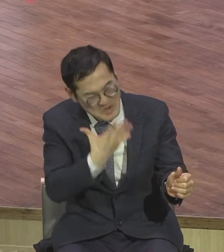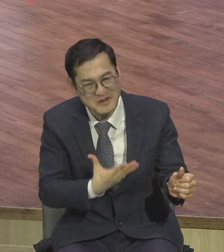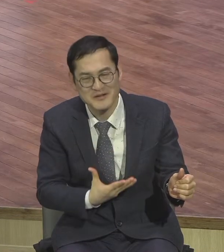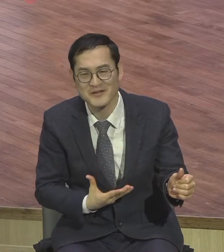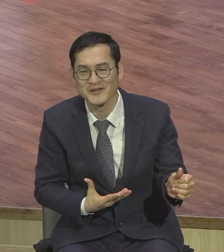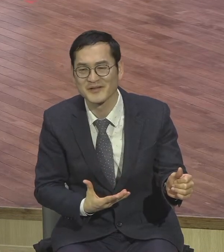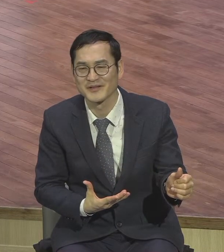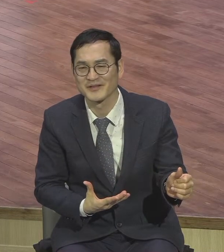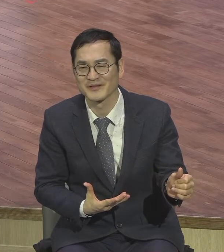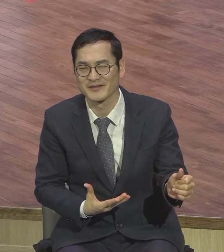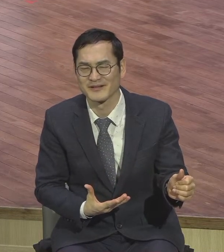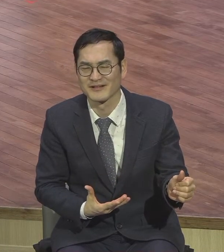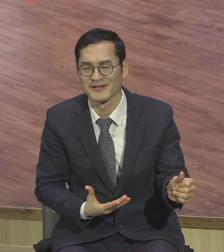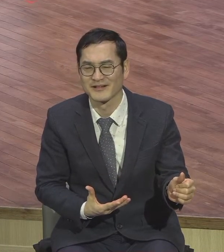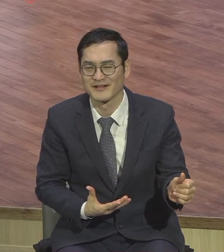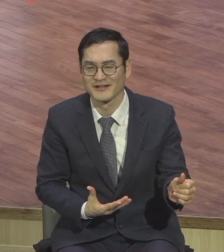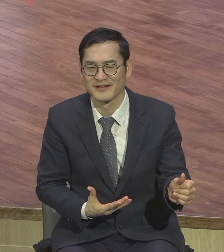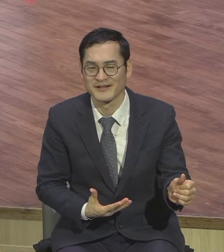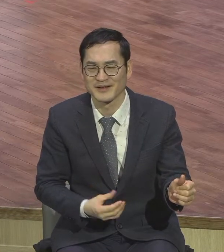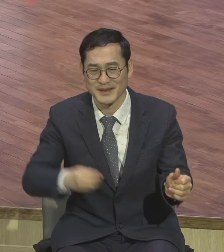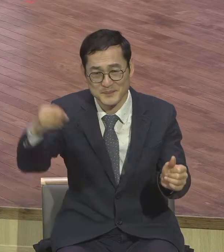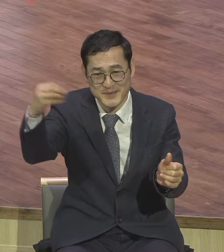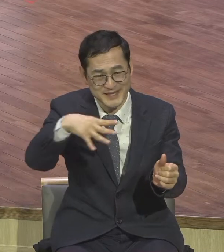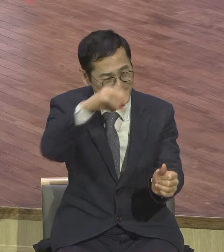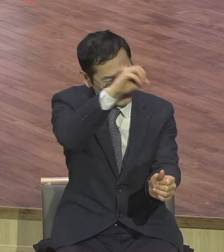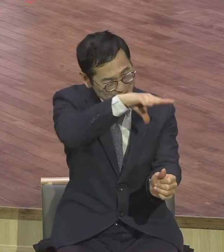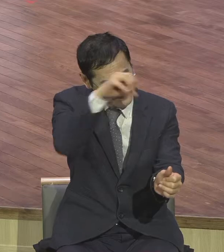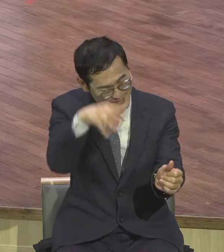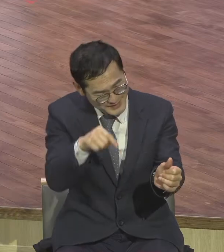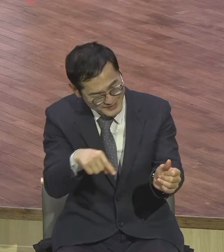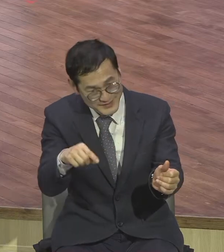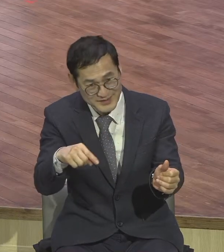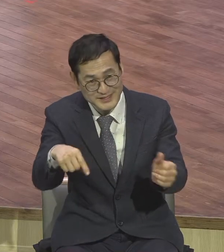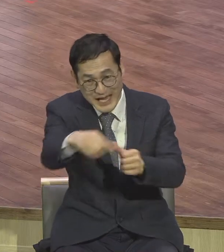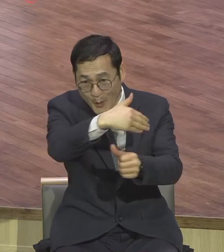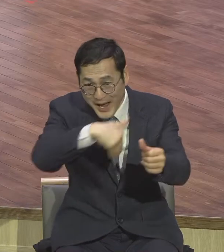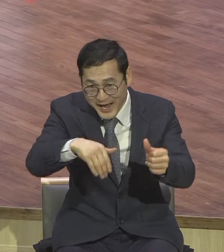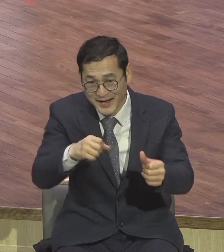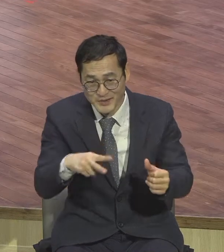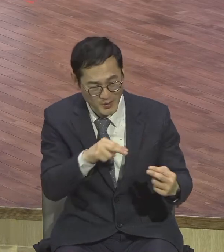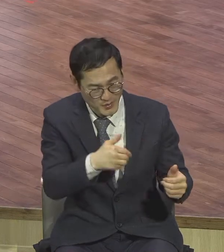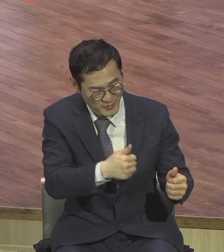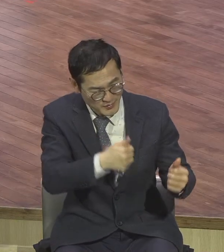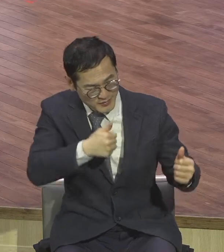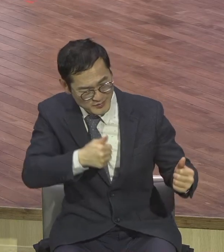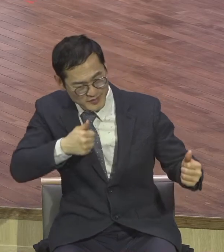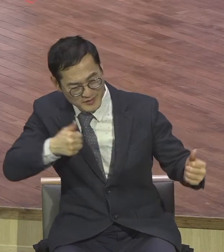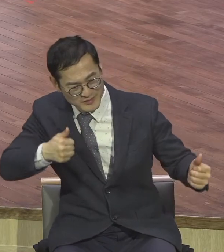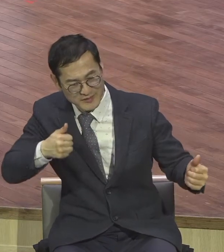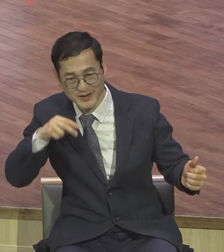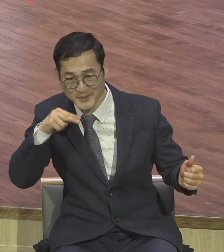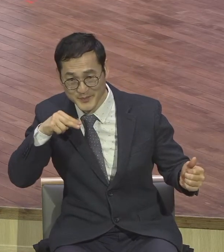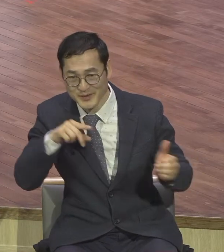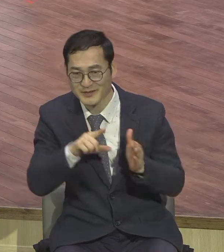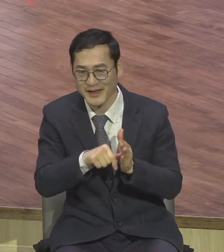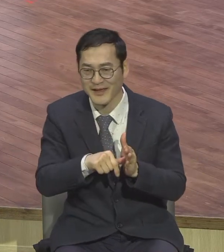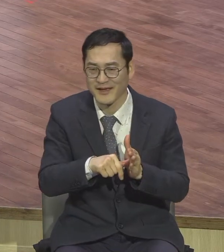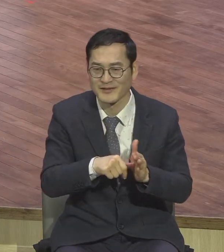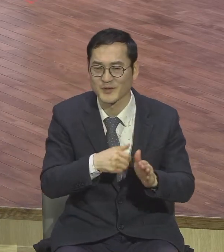그런 의미의 원리를 말합니다 여성의 경우에 여성들을 달빛 따라해보면 거의 다 예뻐요 왜?